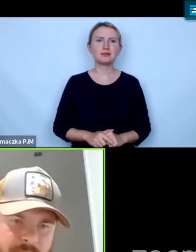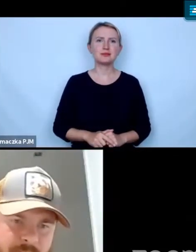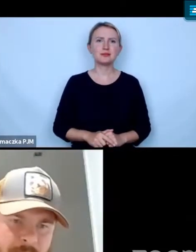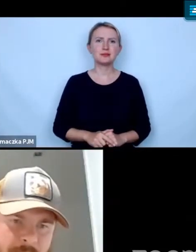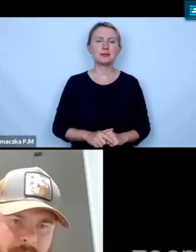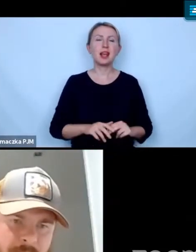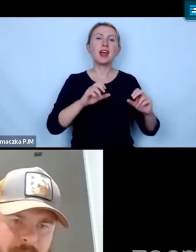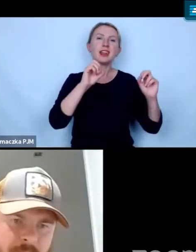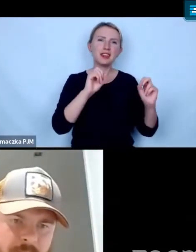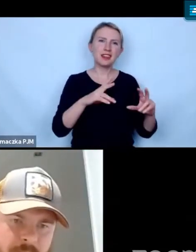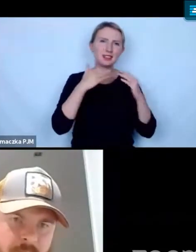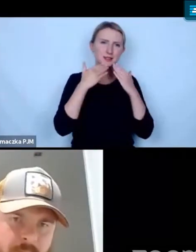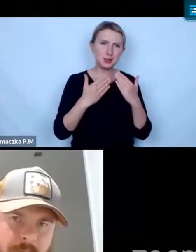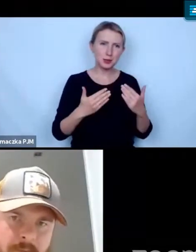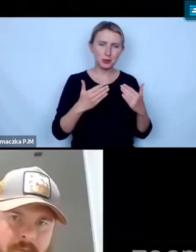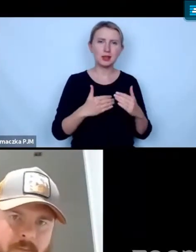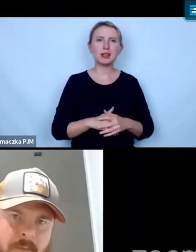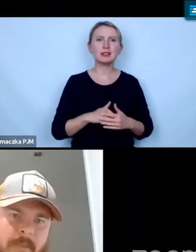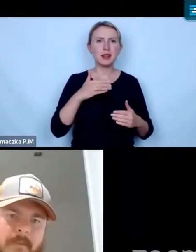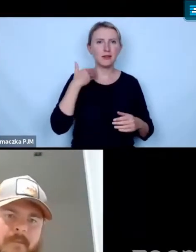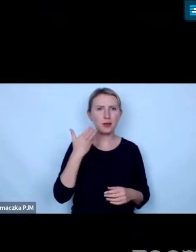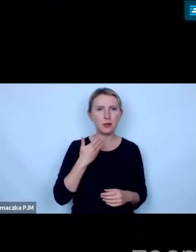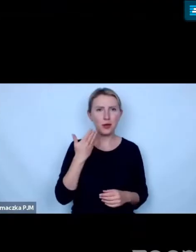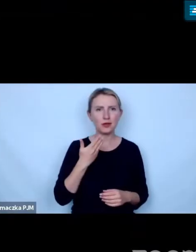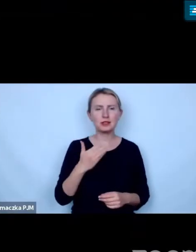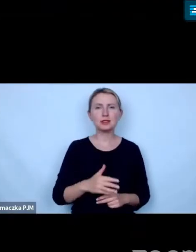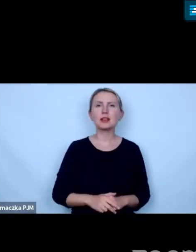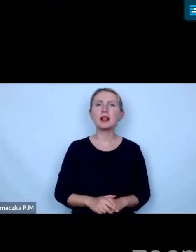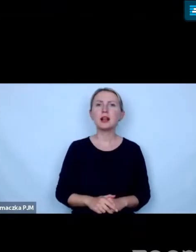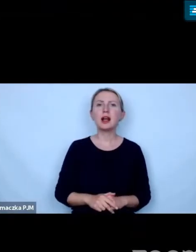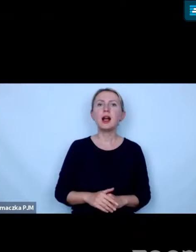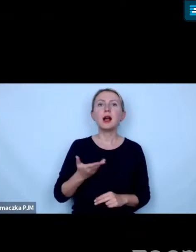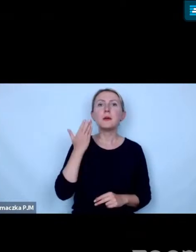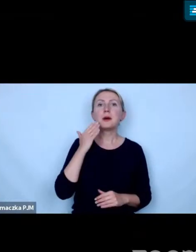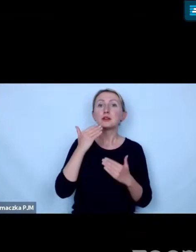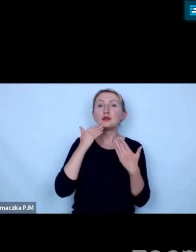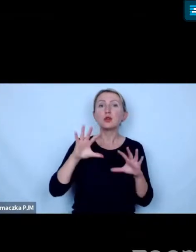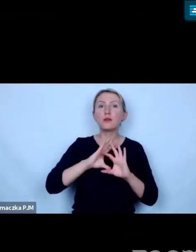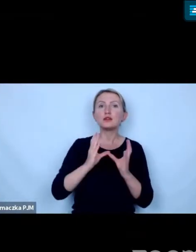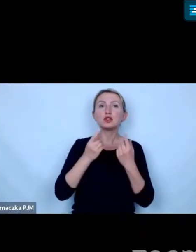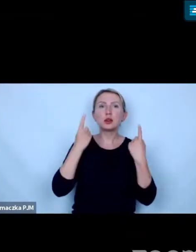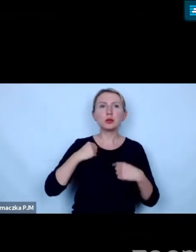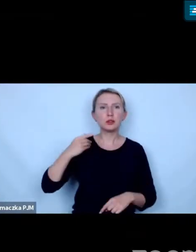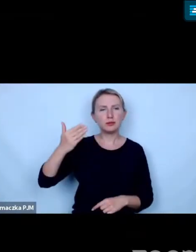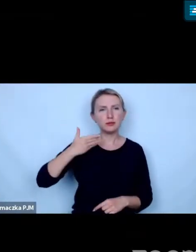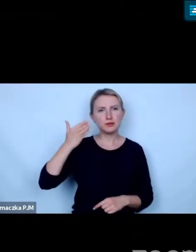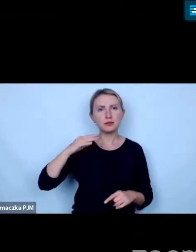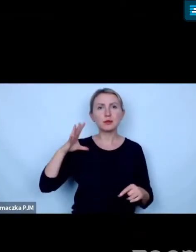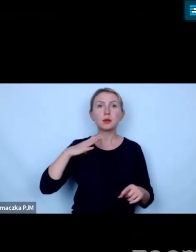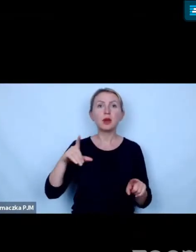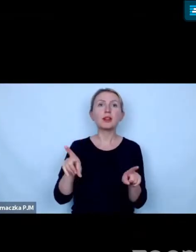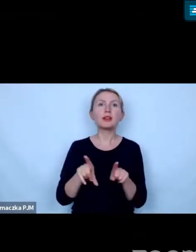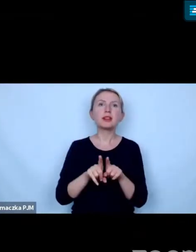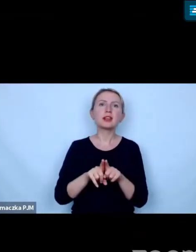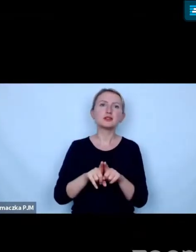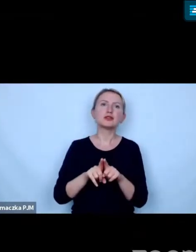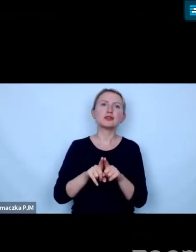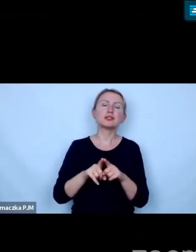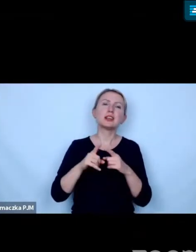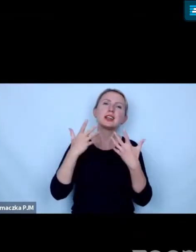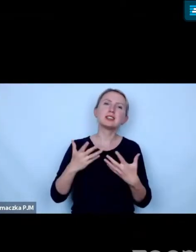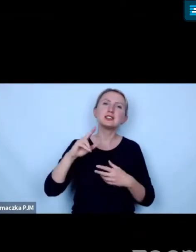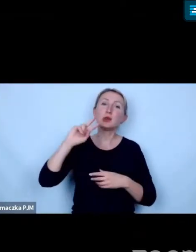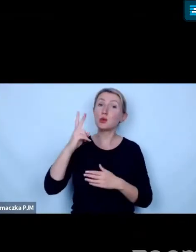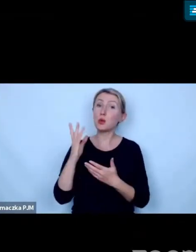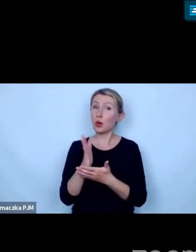tak dziękuję panu bardzo za pana wypowiedź bardzo dziękuję wszystkim osobom które zabrały głos tym samym chciałabym otworzyć drugą część naszej